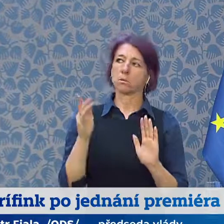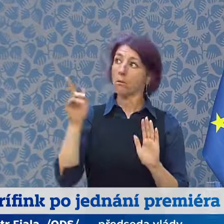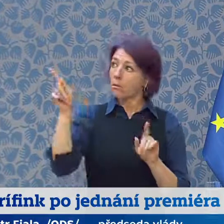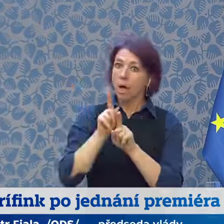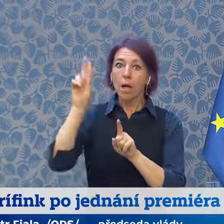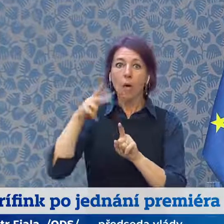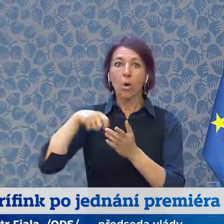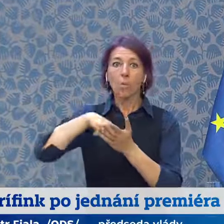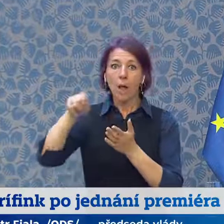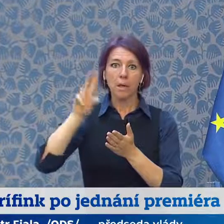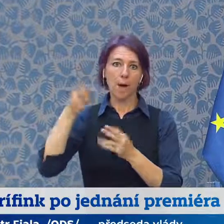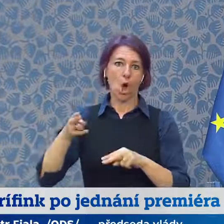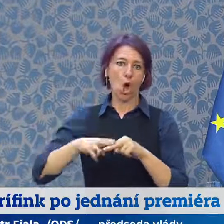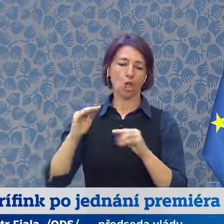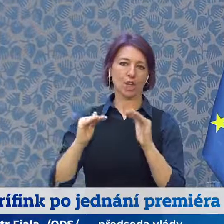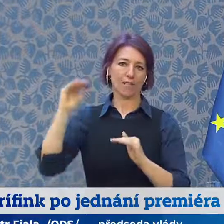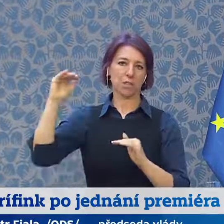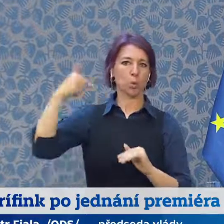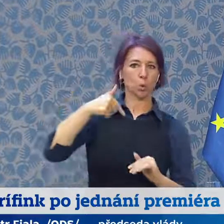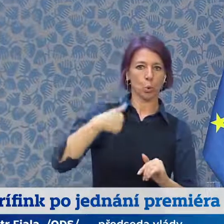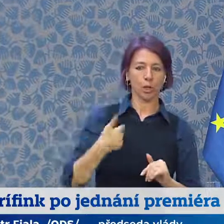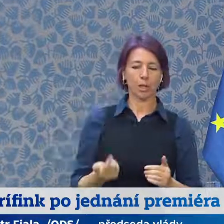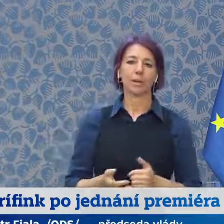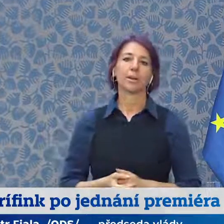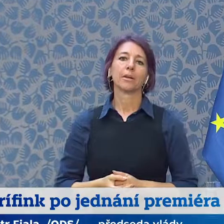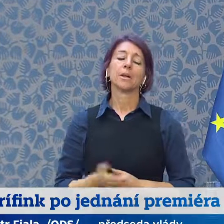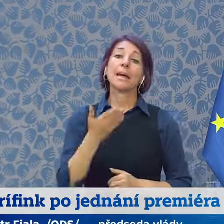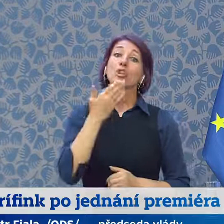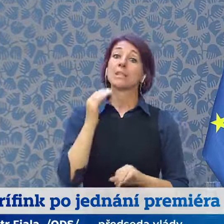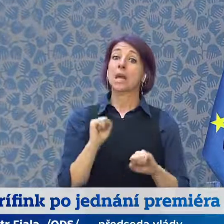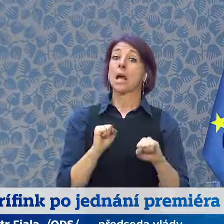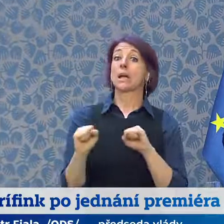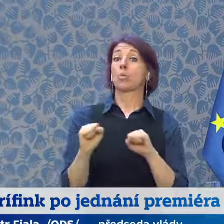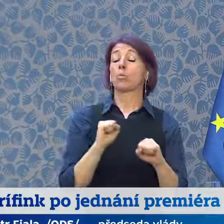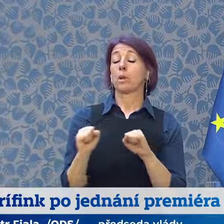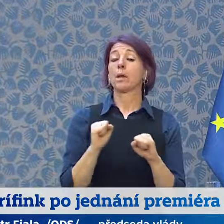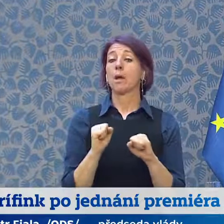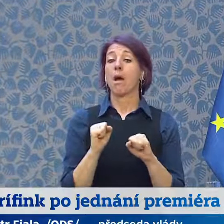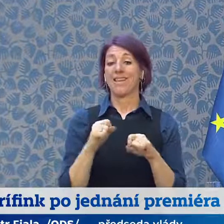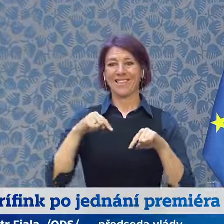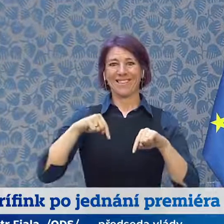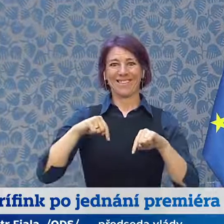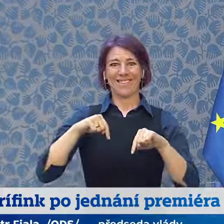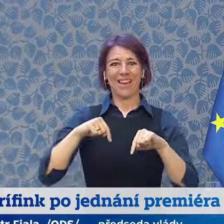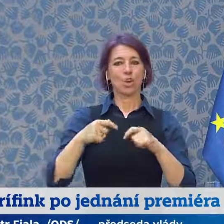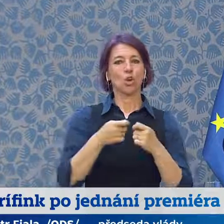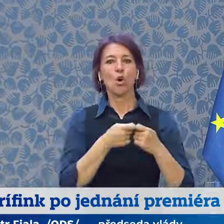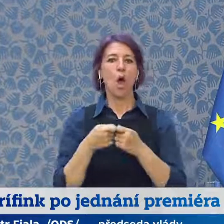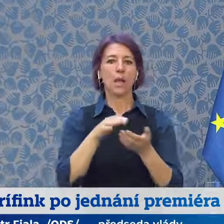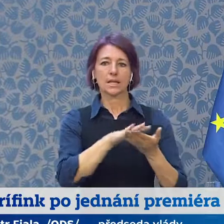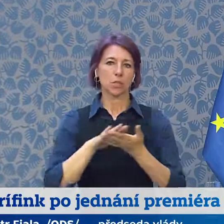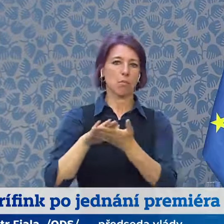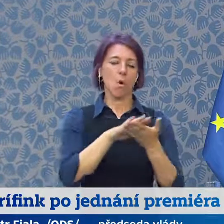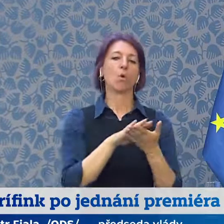republika, pro Českou republiku přijetí eura v době této vládní koalice a tedy v